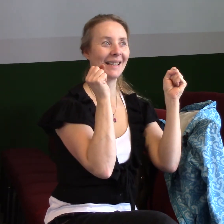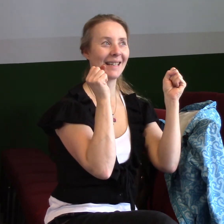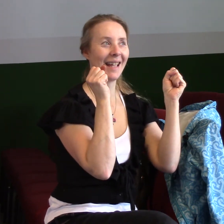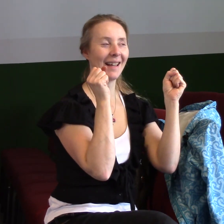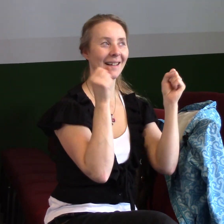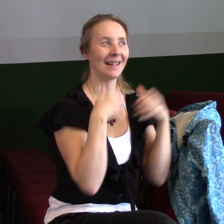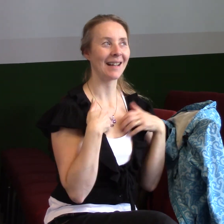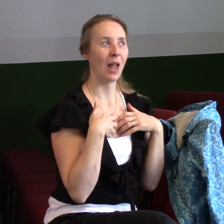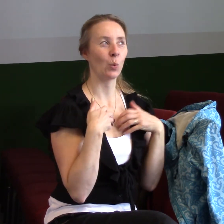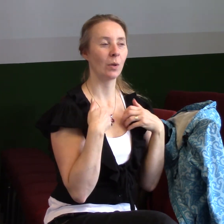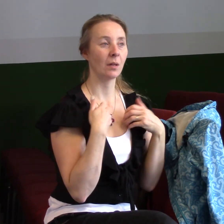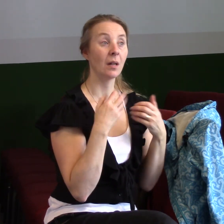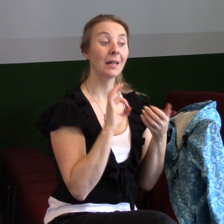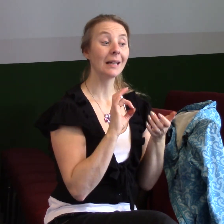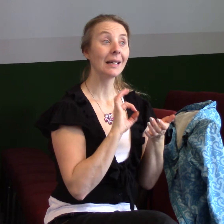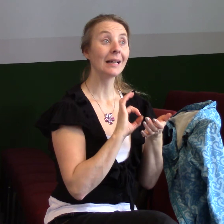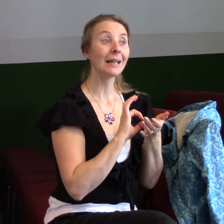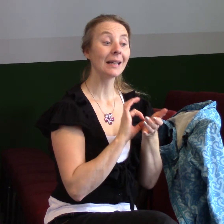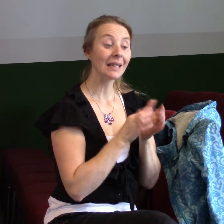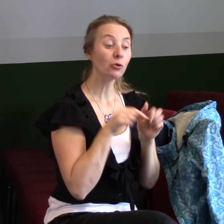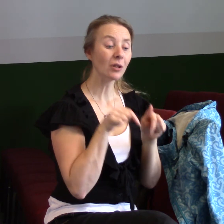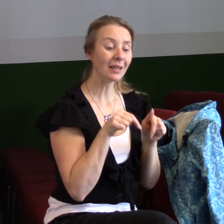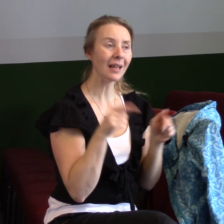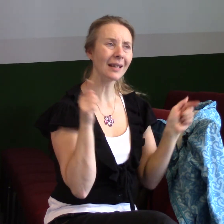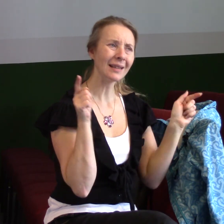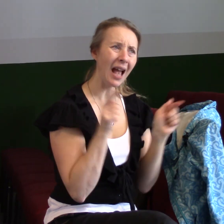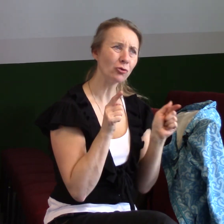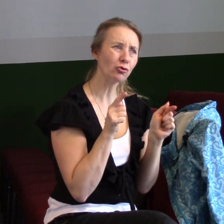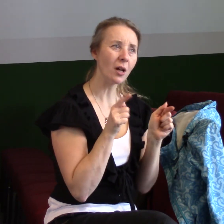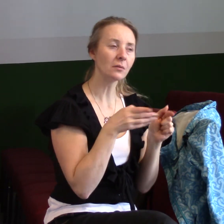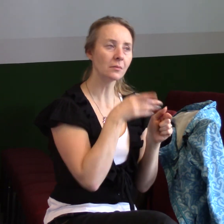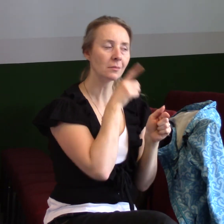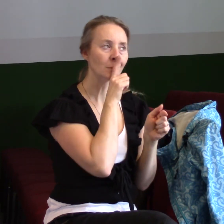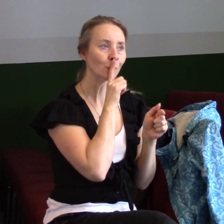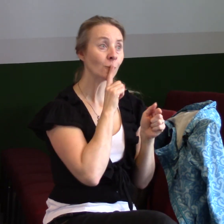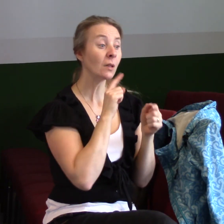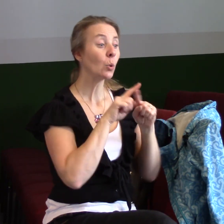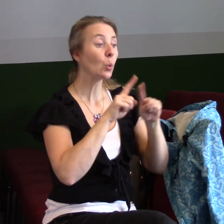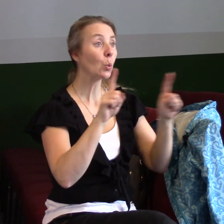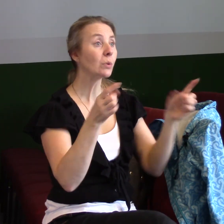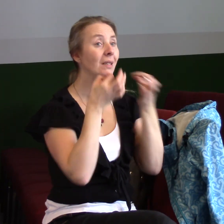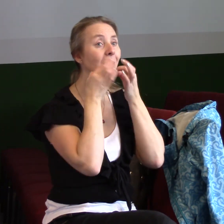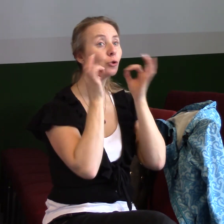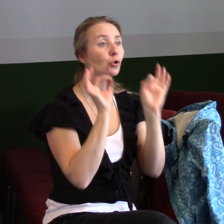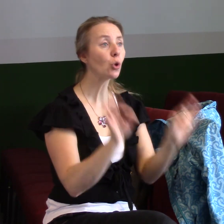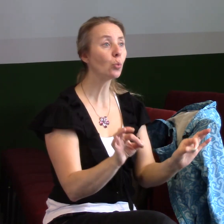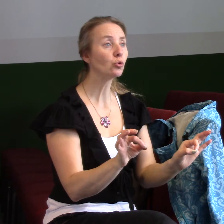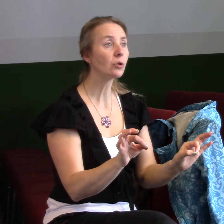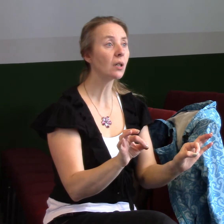když jste nyní nakrátko, jeli to nutné zarmoucení různými zkouškami, aby osvědčenost vaší víry